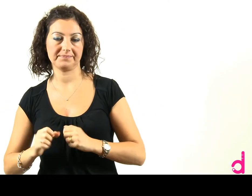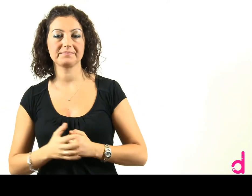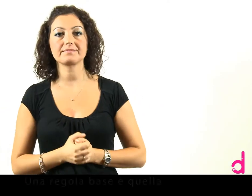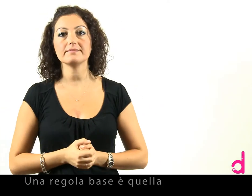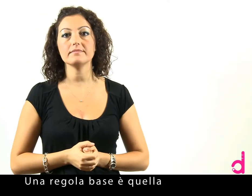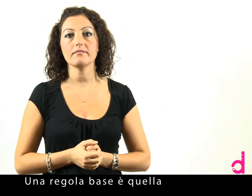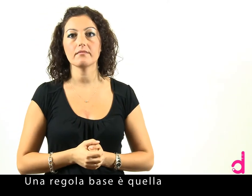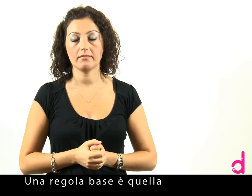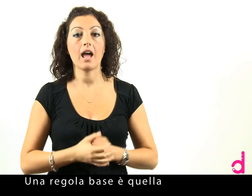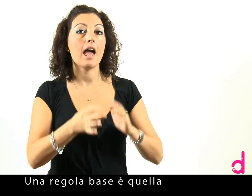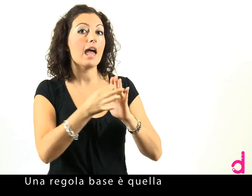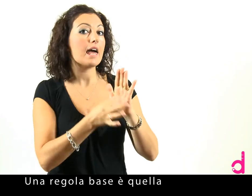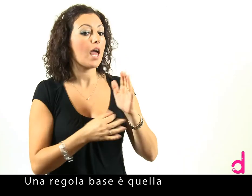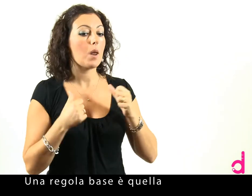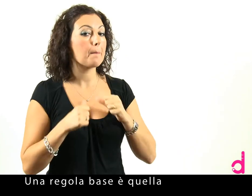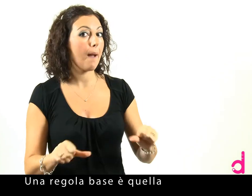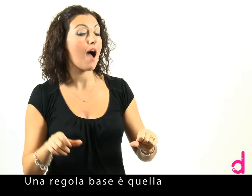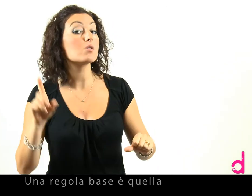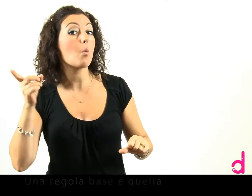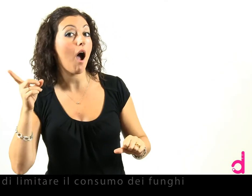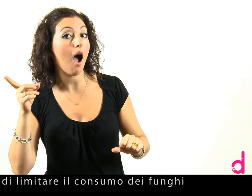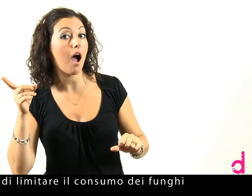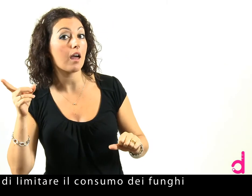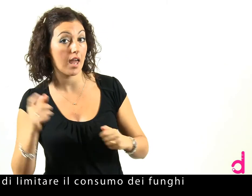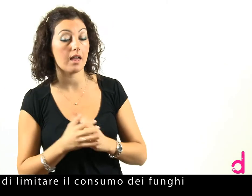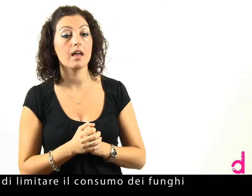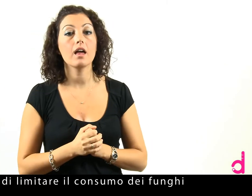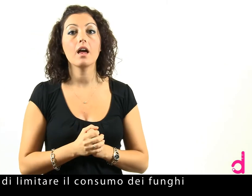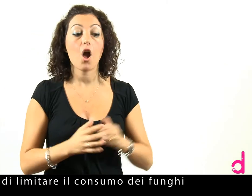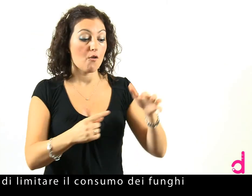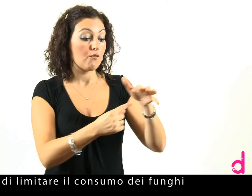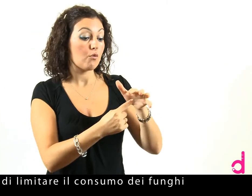Una regola base è quella di limitare il consumo dei funghi